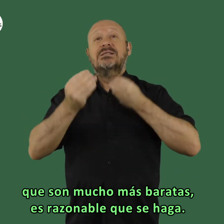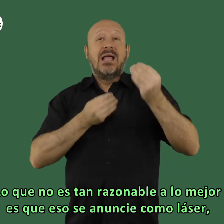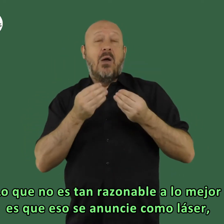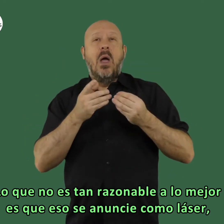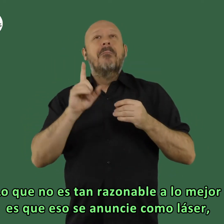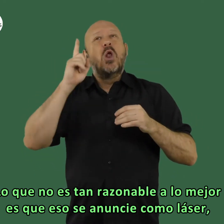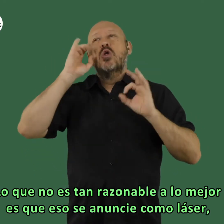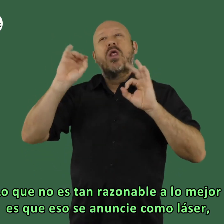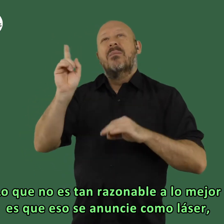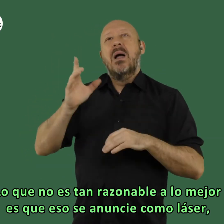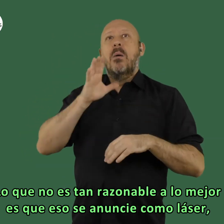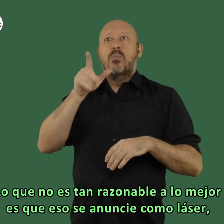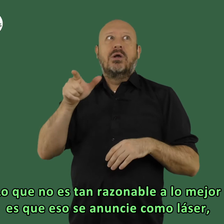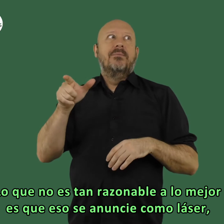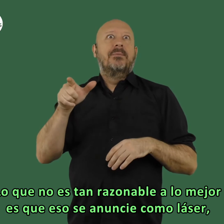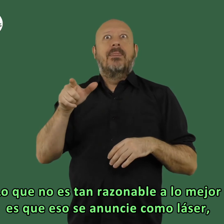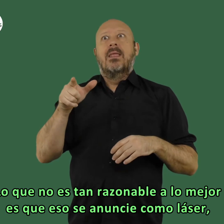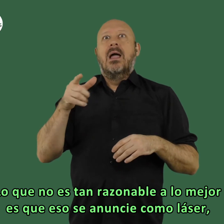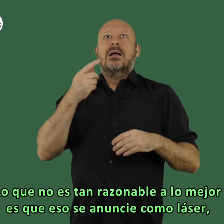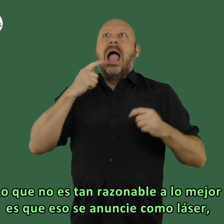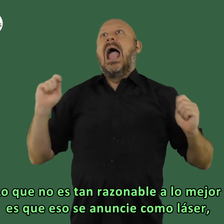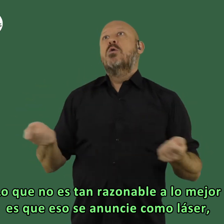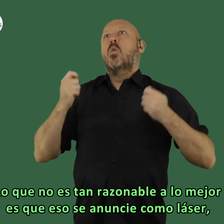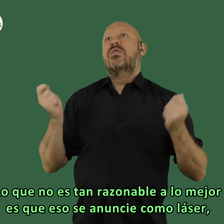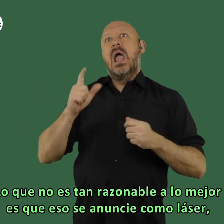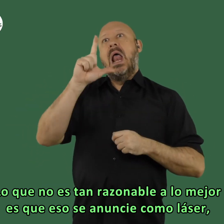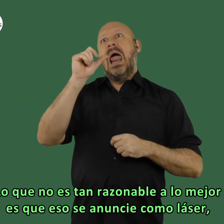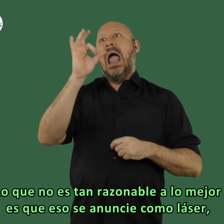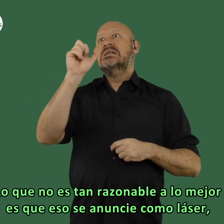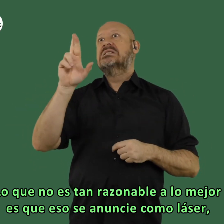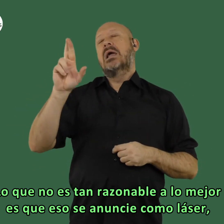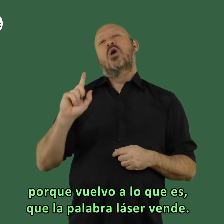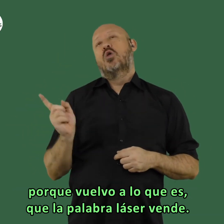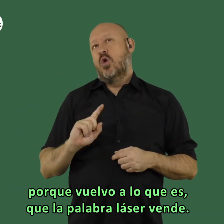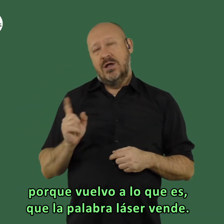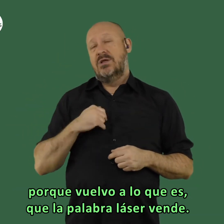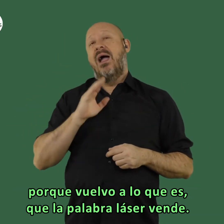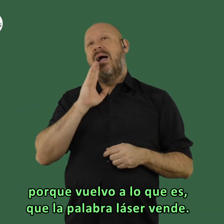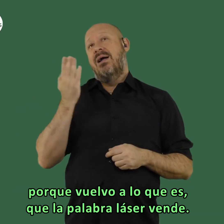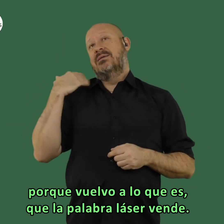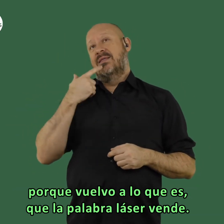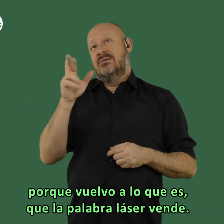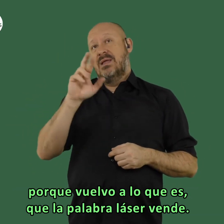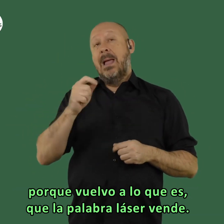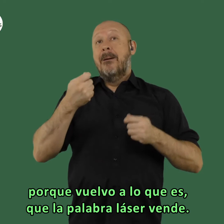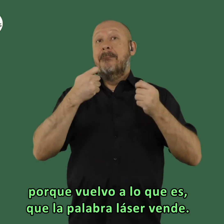razonable que sea lo que no es tan razonable a lo mejor es que esto sea se anuncie como láser porque vuelvo a lo que es que la palabra